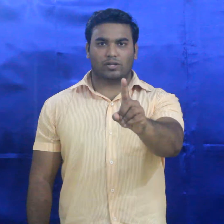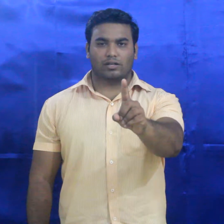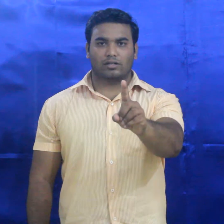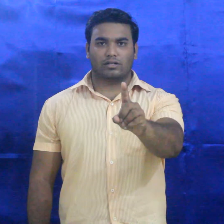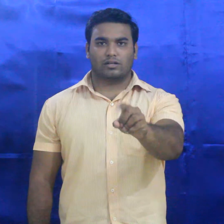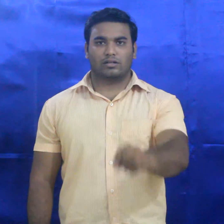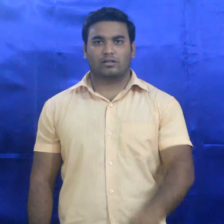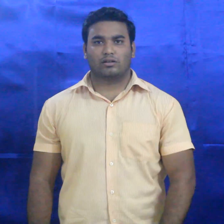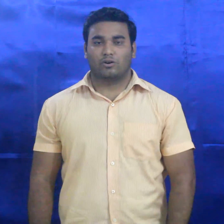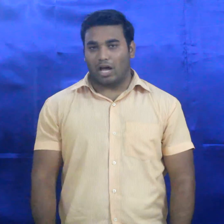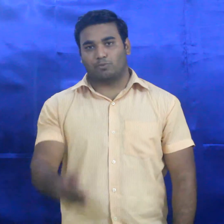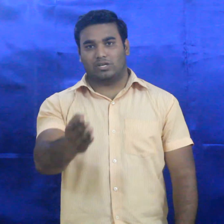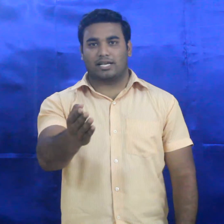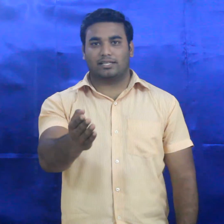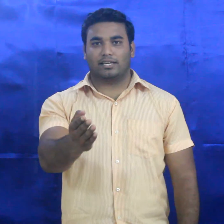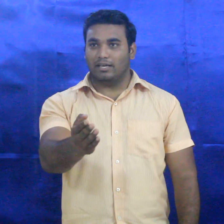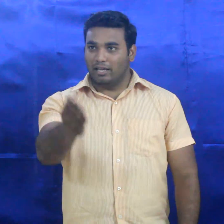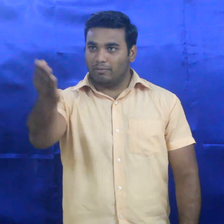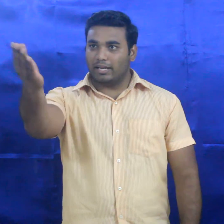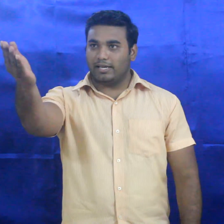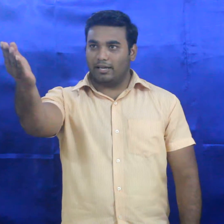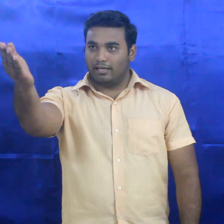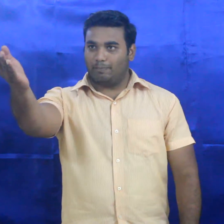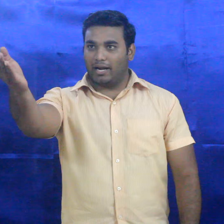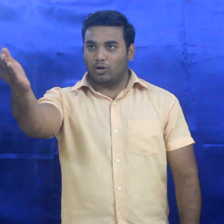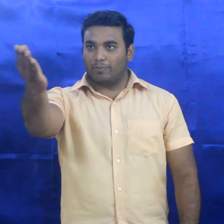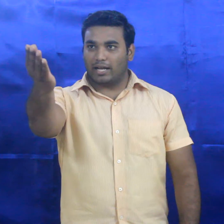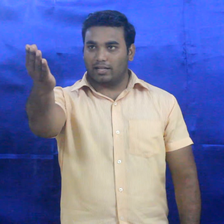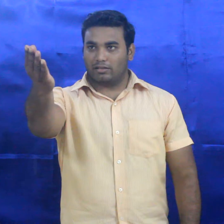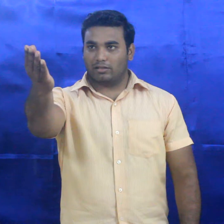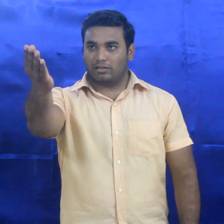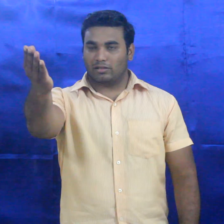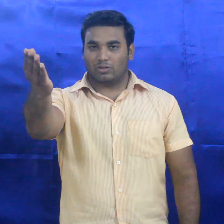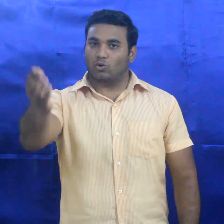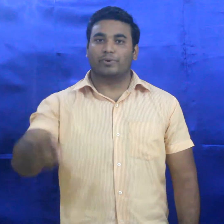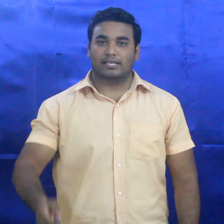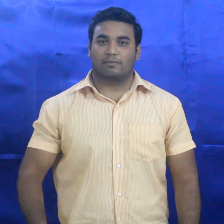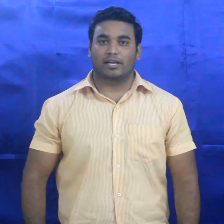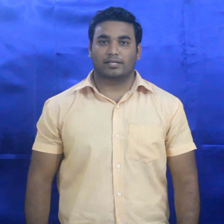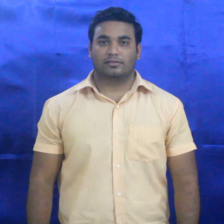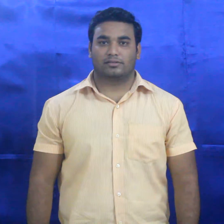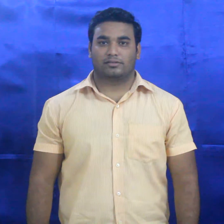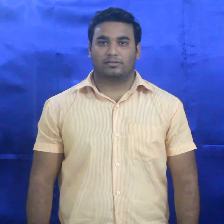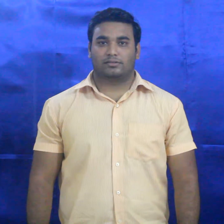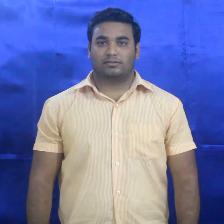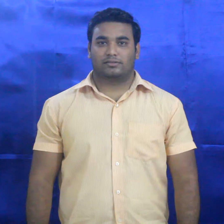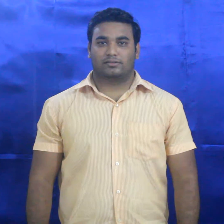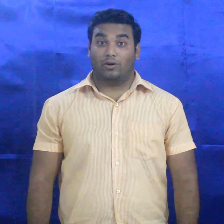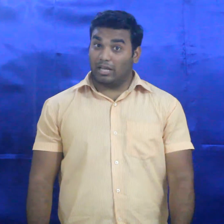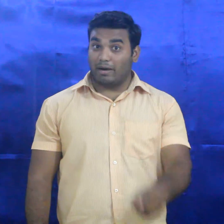होता और आप तो यह चांगते हैं कि मेरे लिए यह पालने और पठान दोनों भी एक समान है और एक